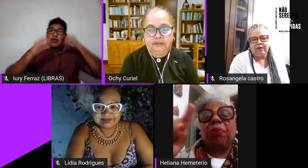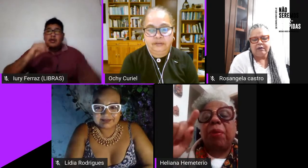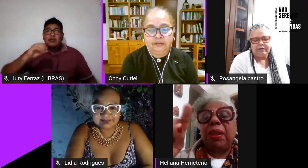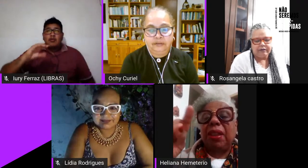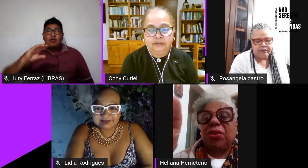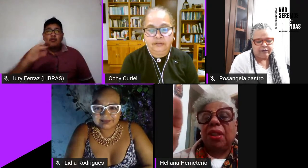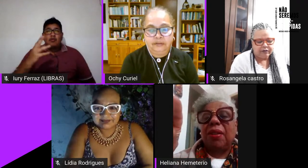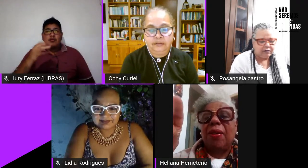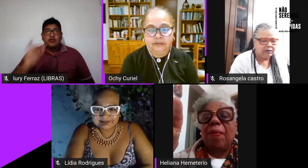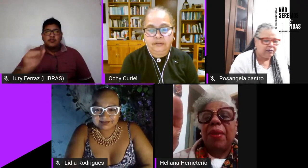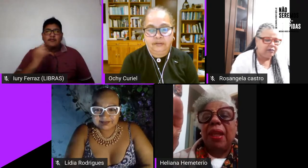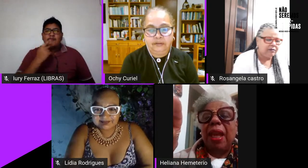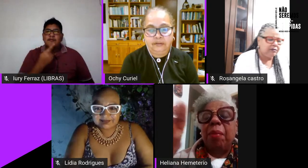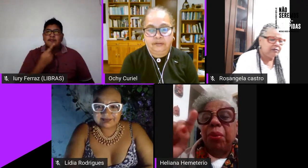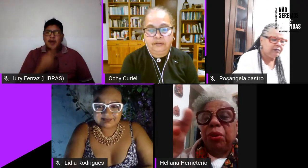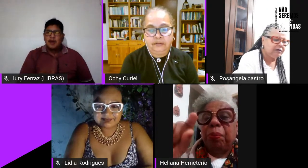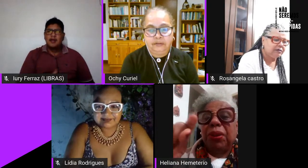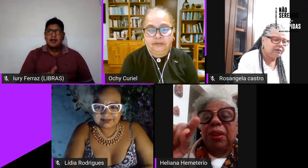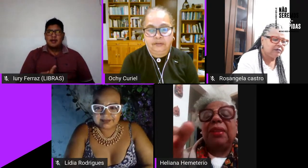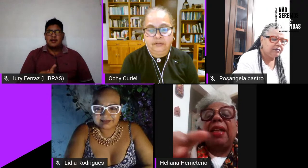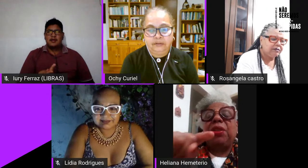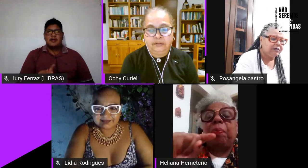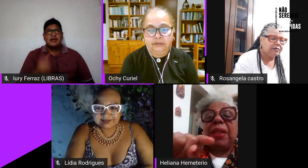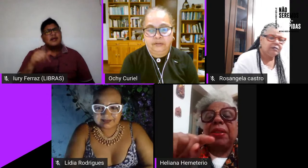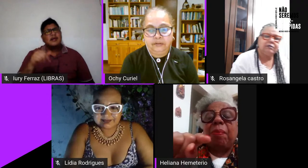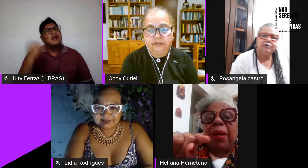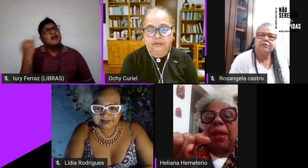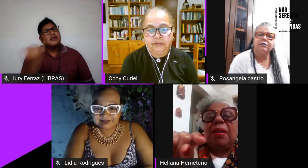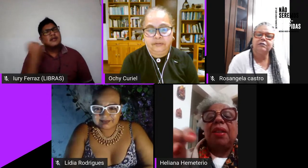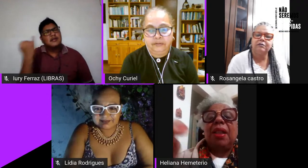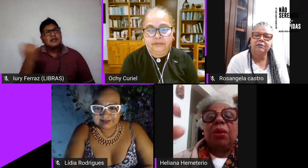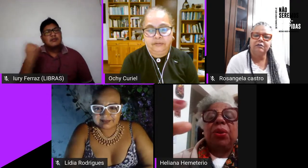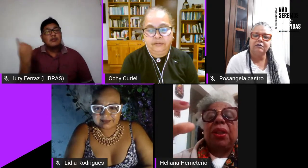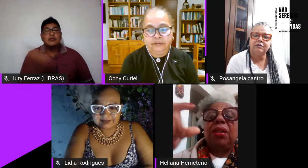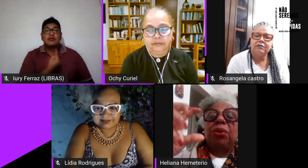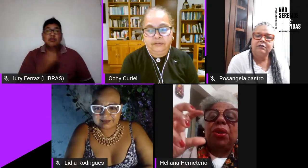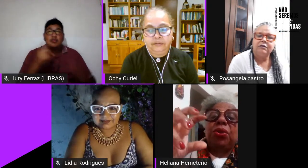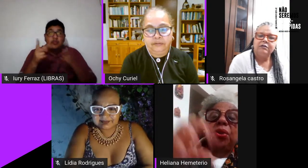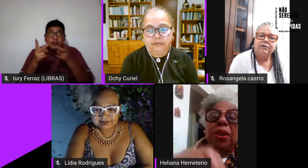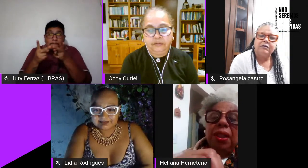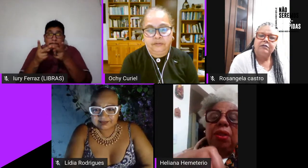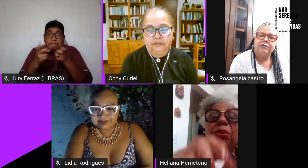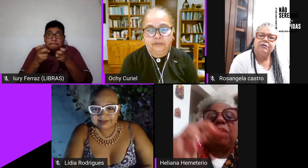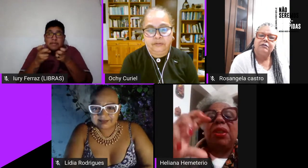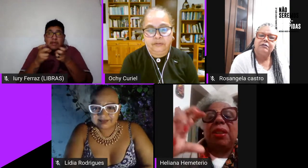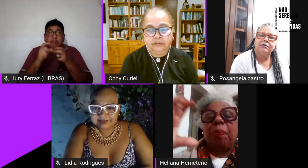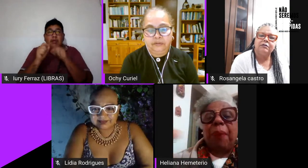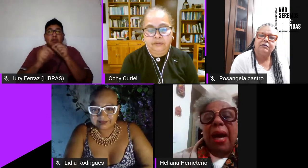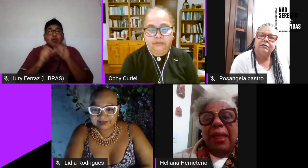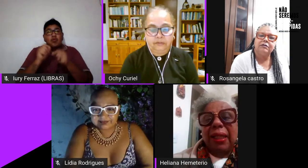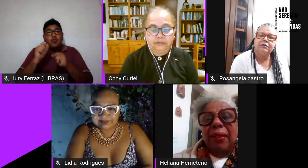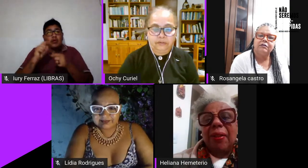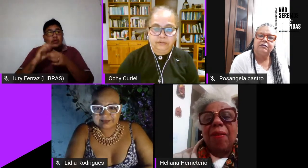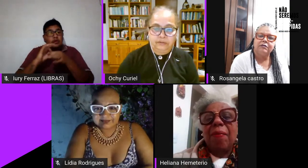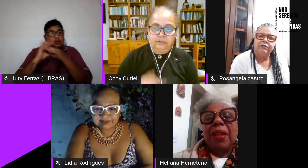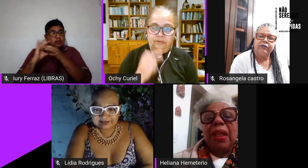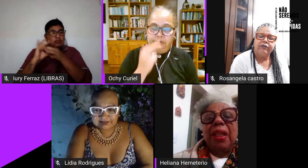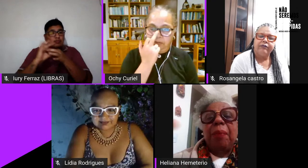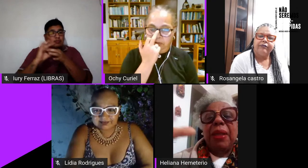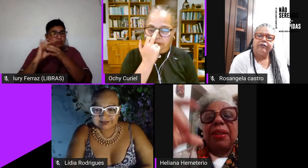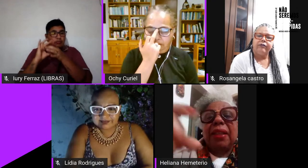léssico feminista é muito importante a gente perceber o que nos une o que nos separa